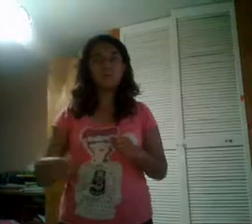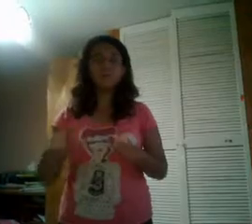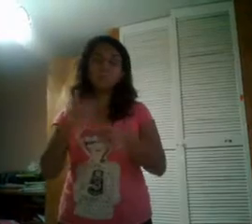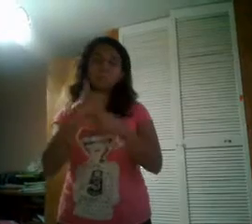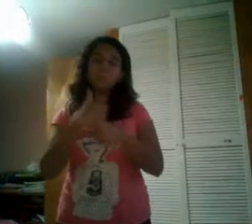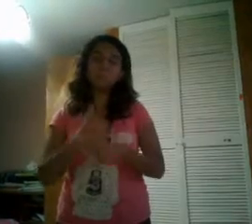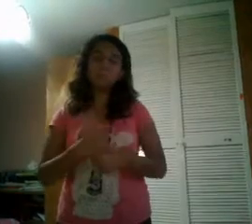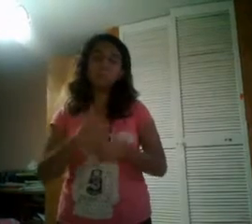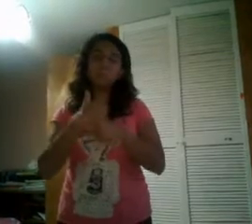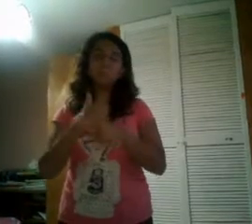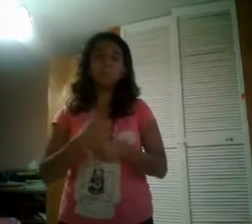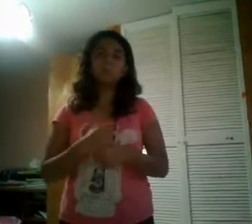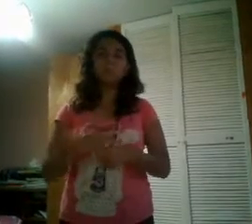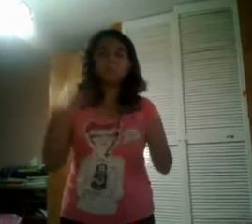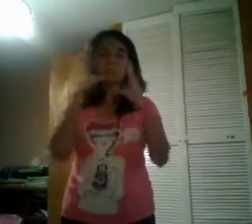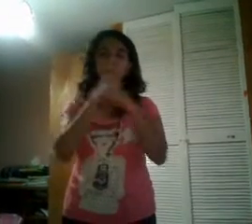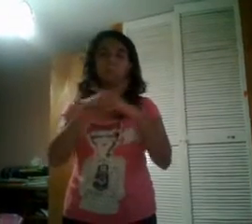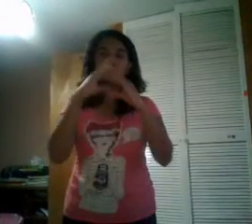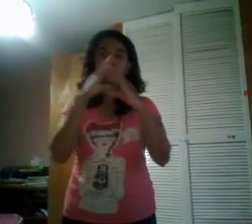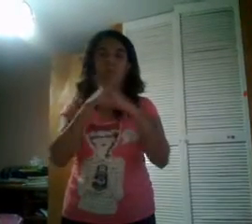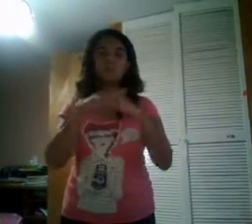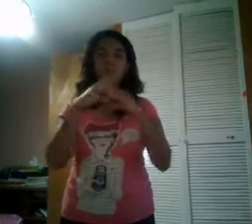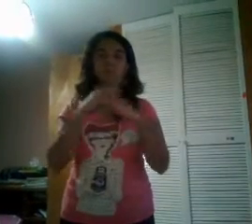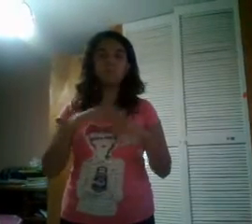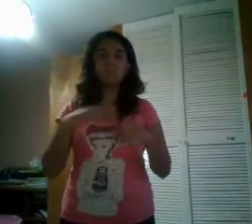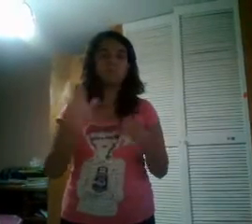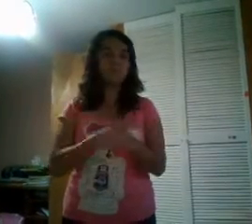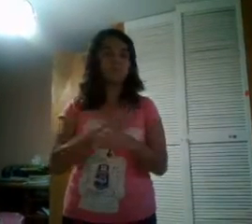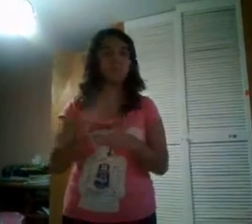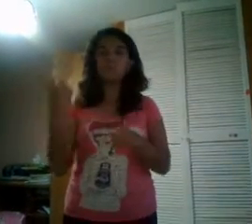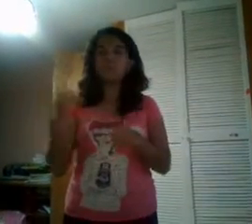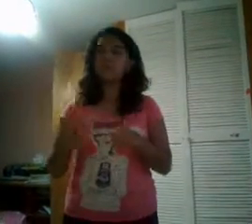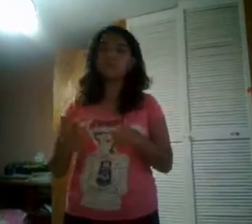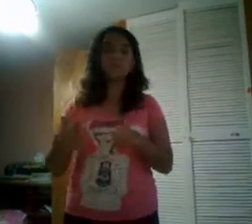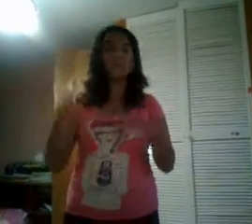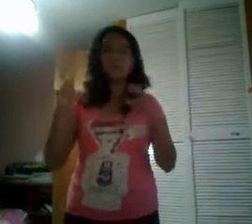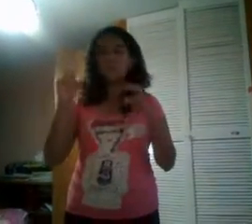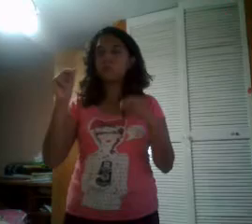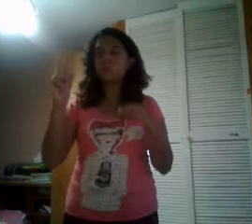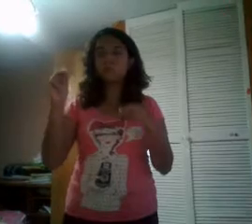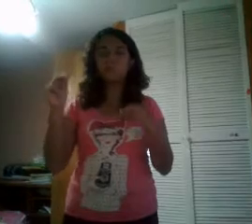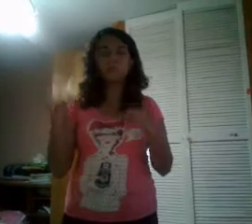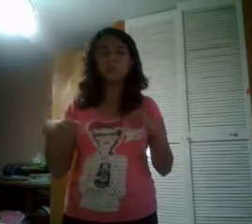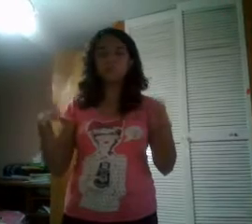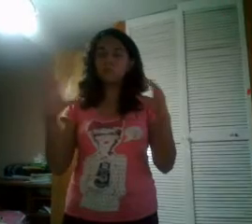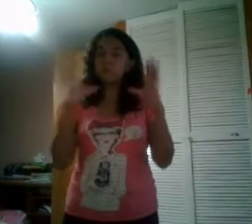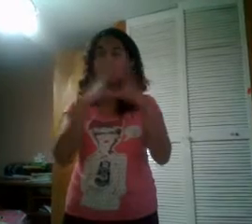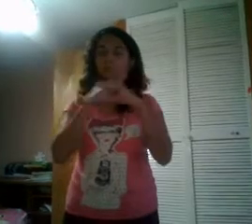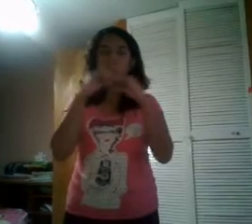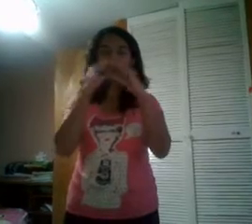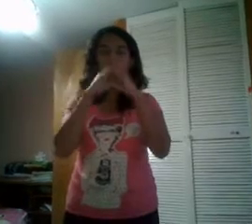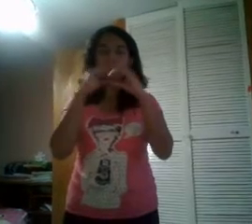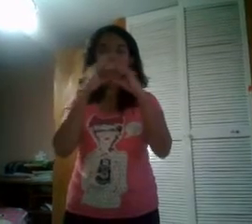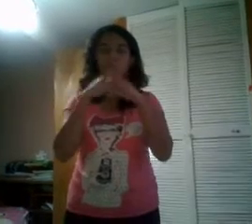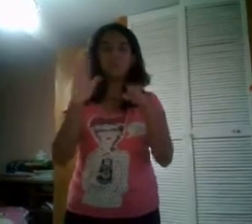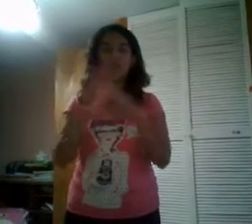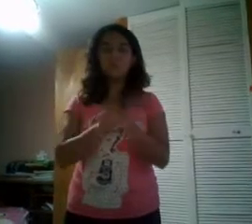o canten por esos que nunca han perdido, o que han apagado